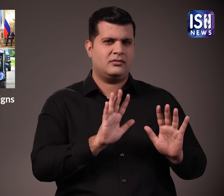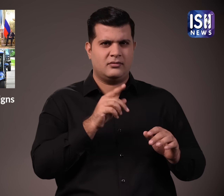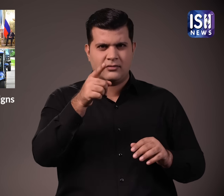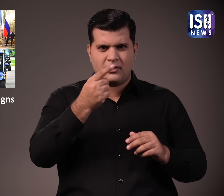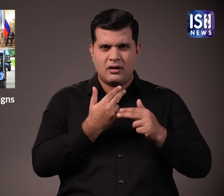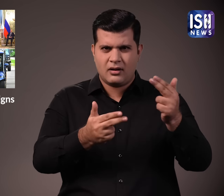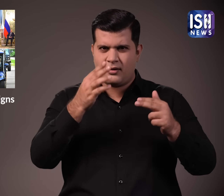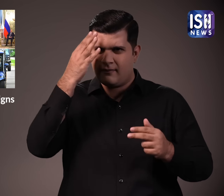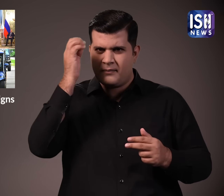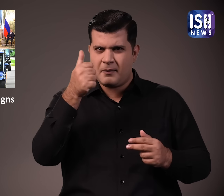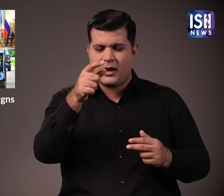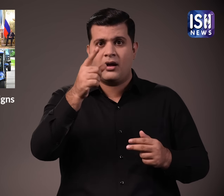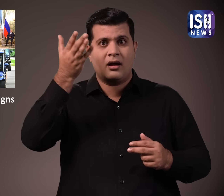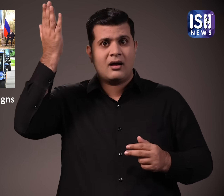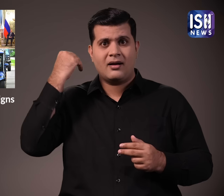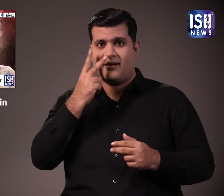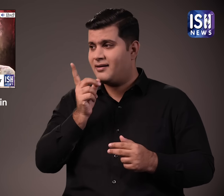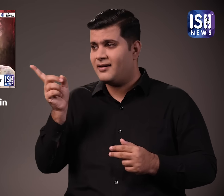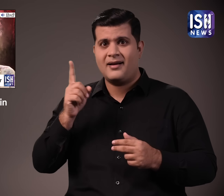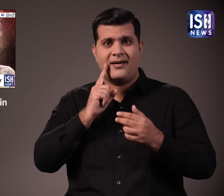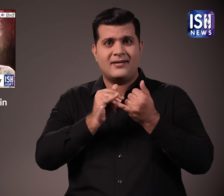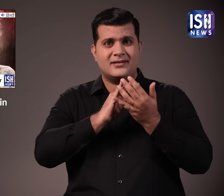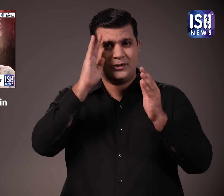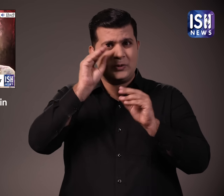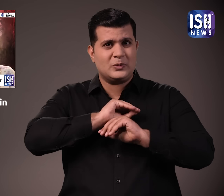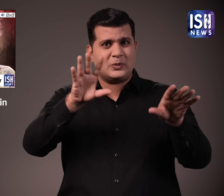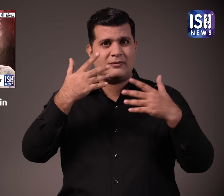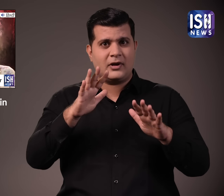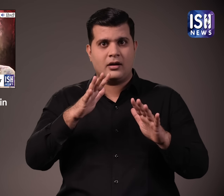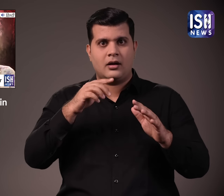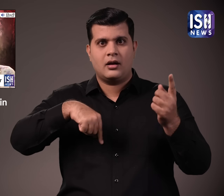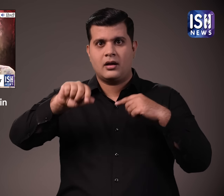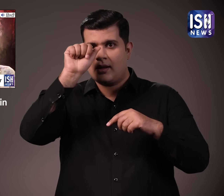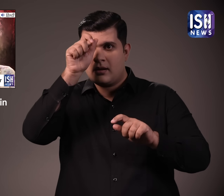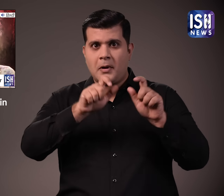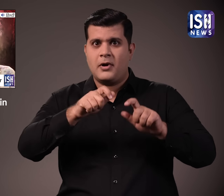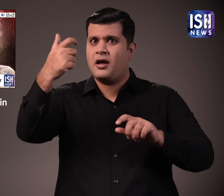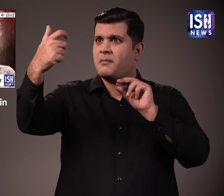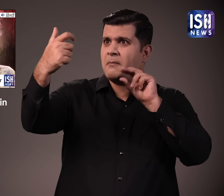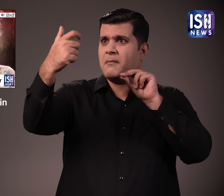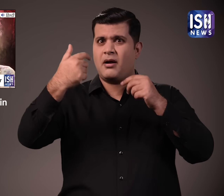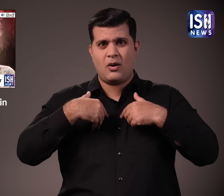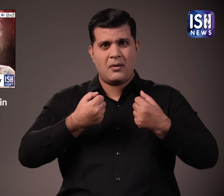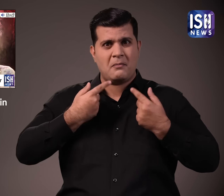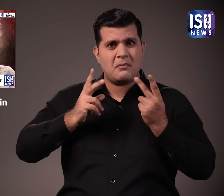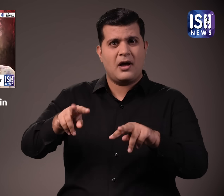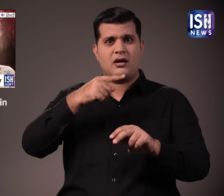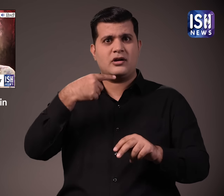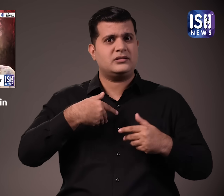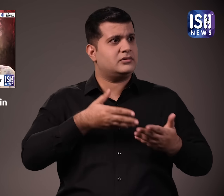आपको इस बारे में याद है? ISH News ने एक वीडियो जारी किया था जहां भारतियों रूस यूकरेन यूद के चलते भारत